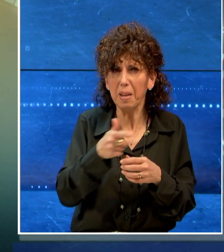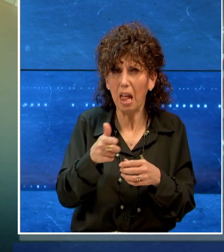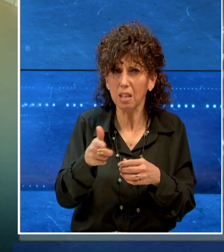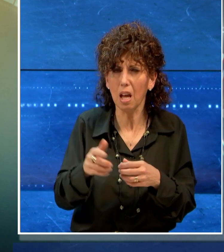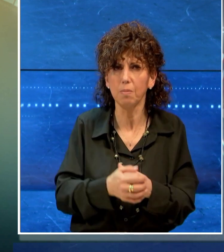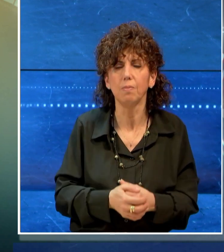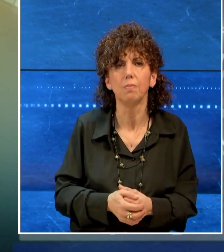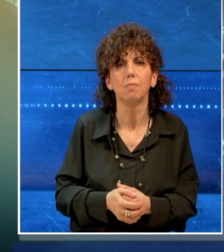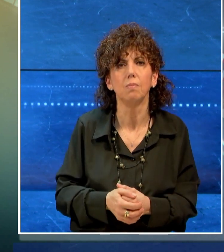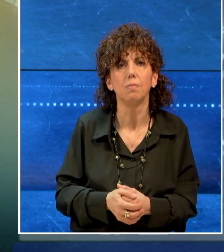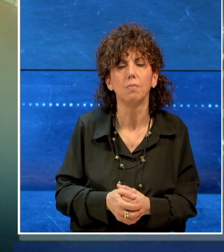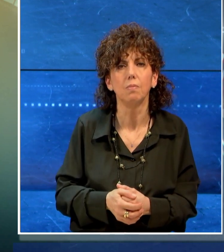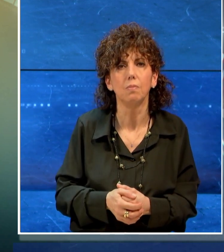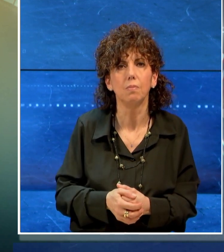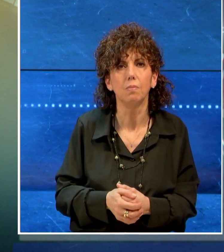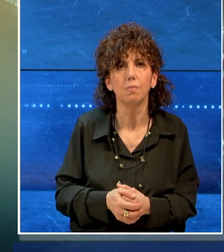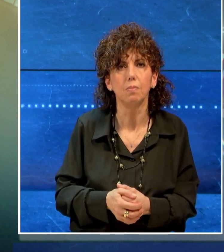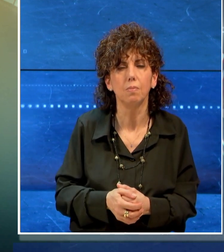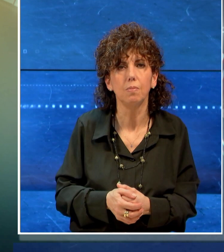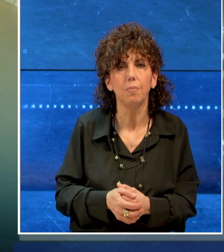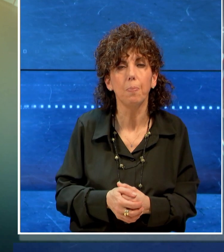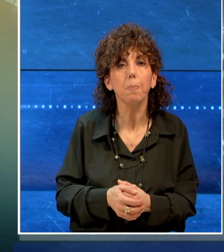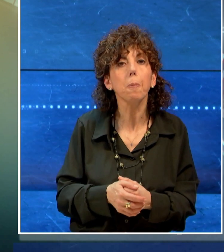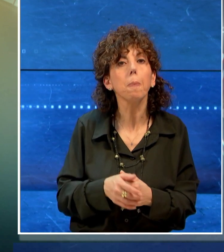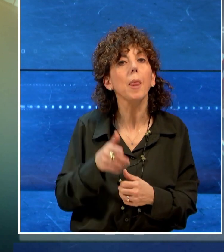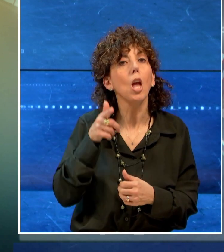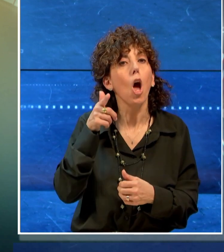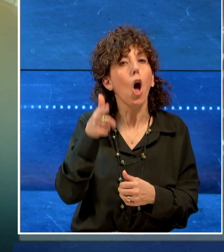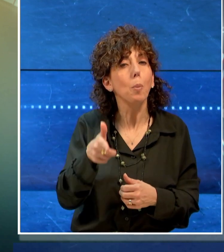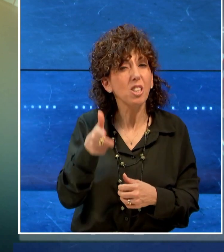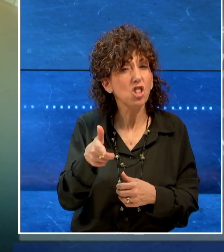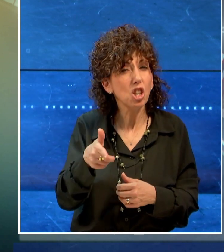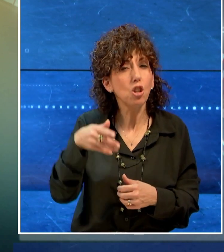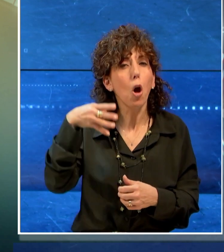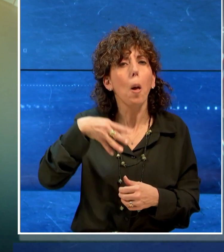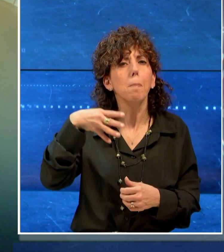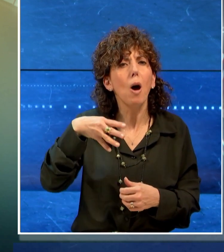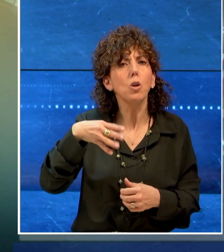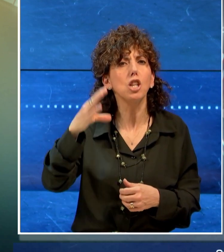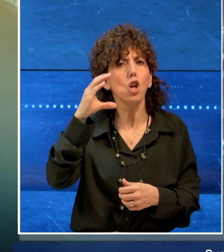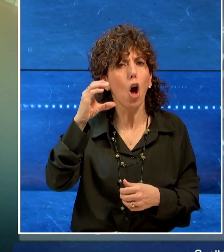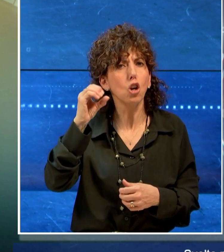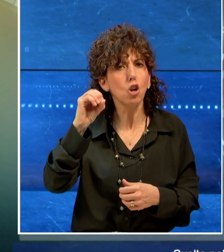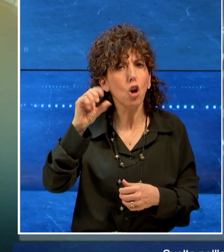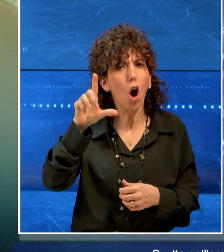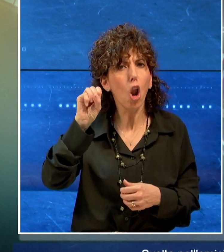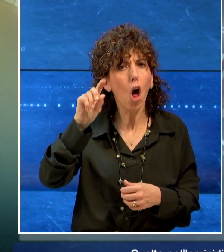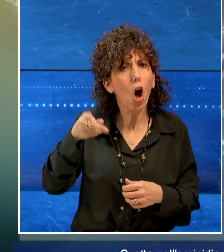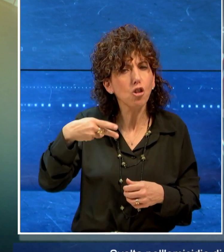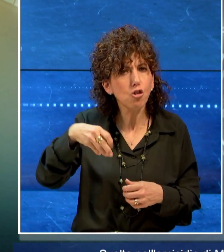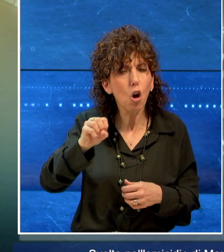svolta nell'omicidio di Maurizio Cologno il